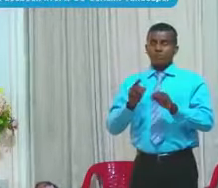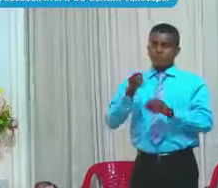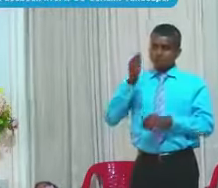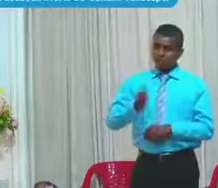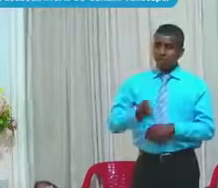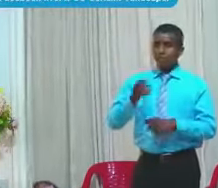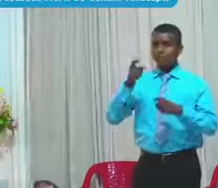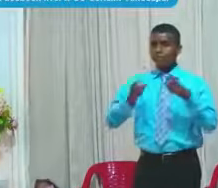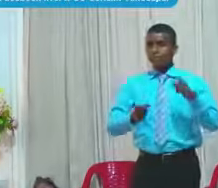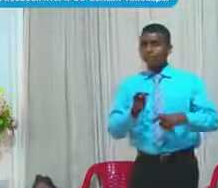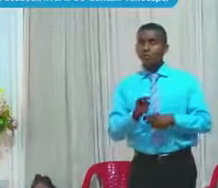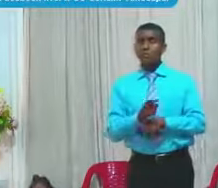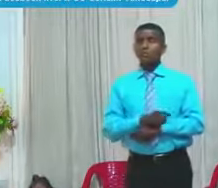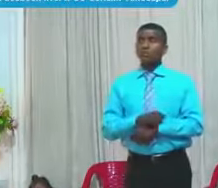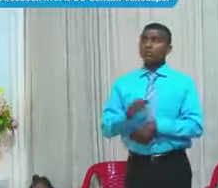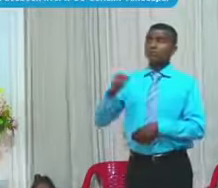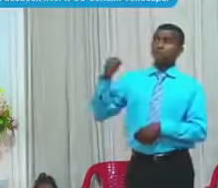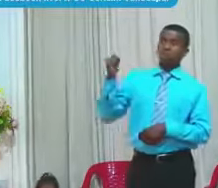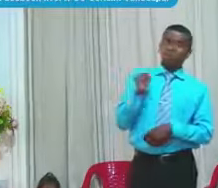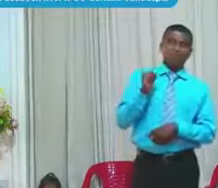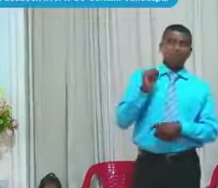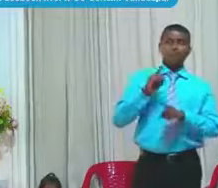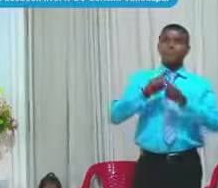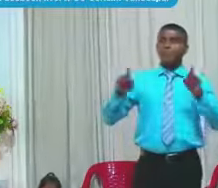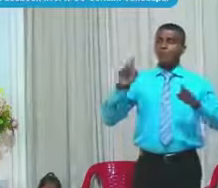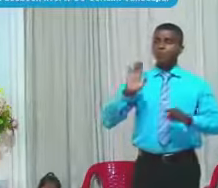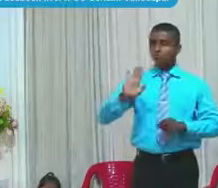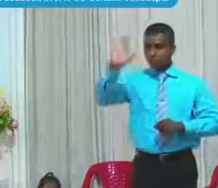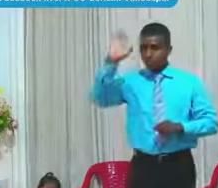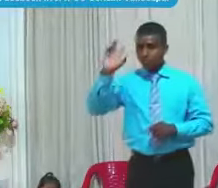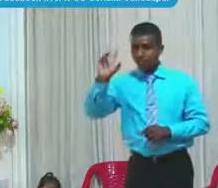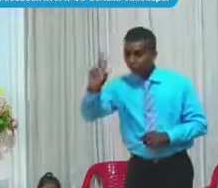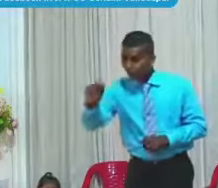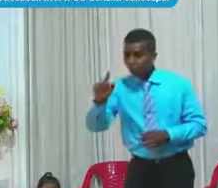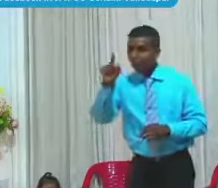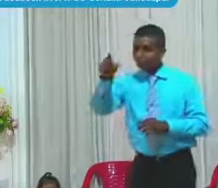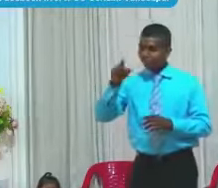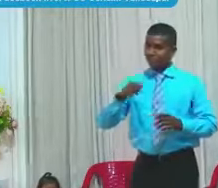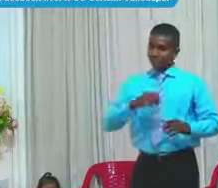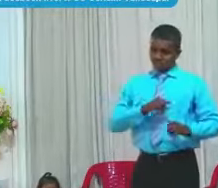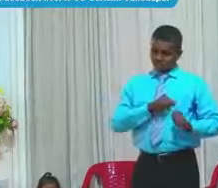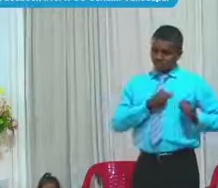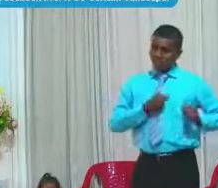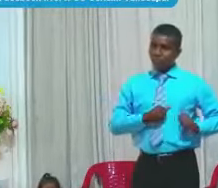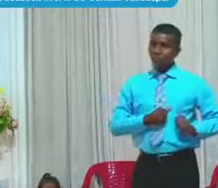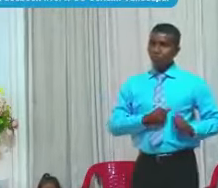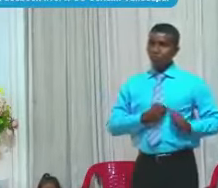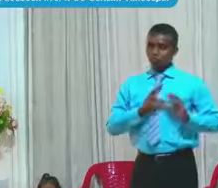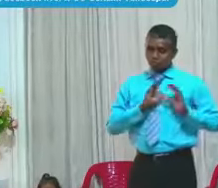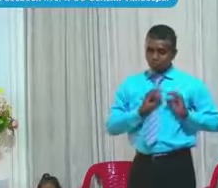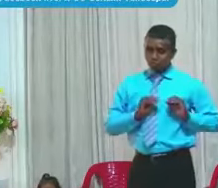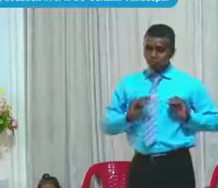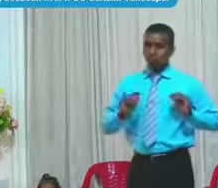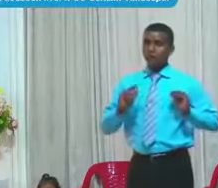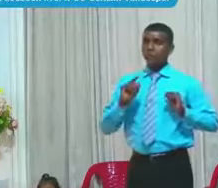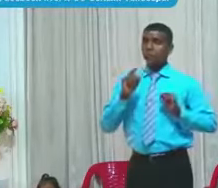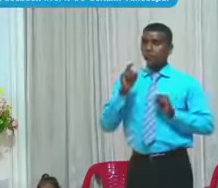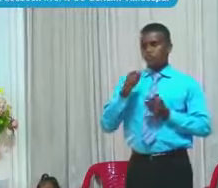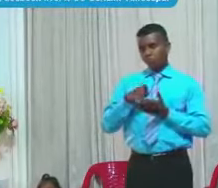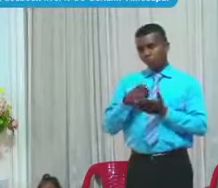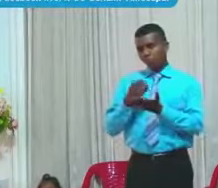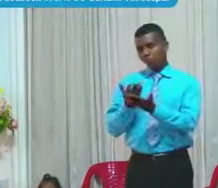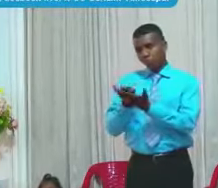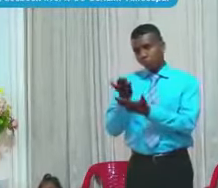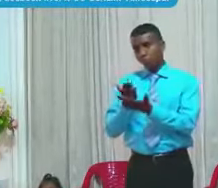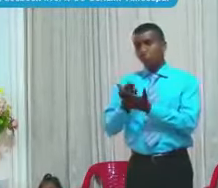Pero usted no Usted es De corazón sensible Le recomiendo Que busque al Señor Mientras puede ser